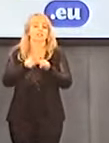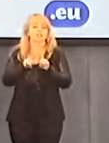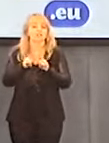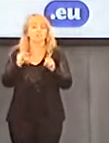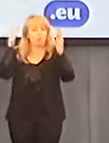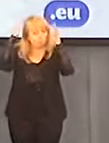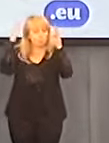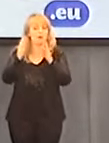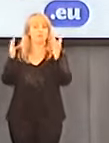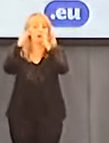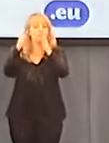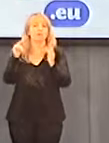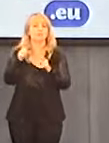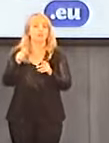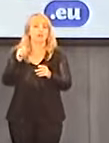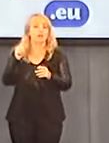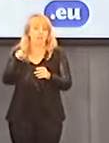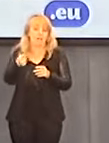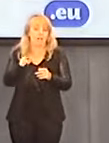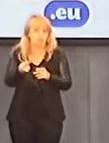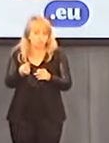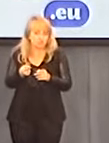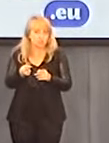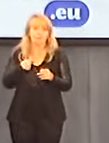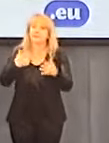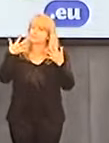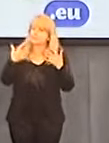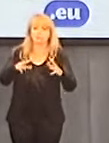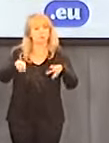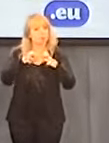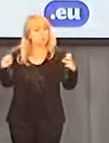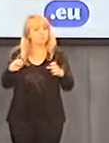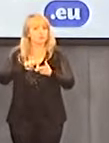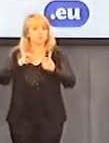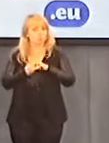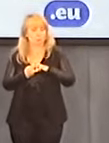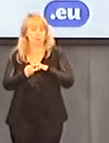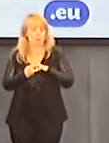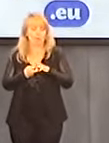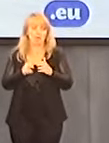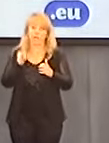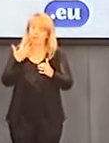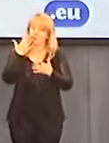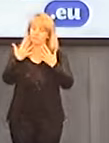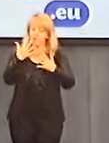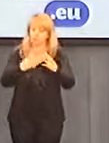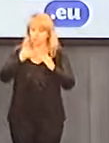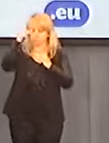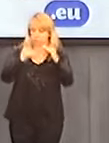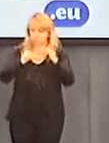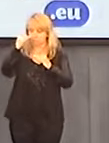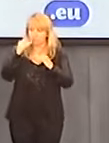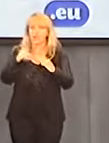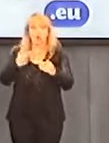Franciszkowi rozwiązać problem pedofilii wśród duchownych. A skalą tej pedofili może być chociażby